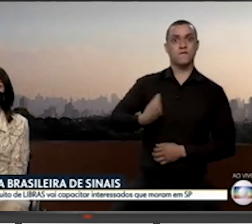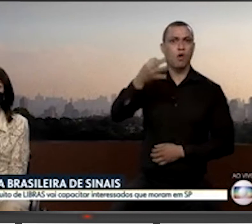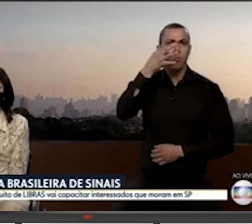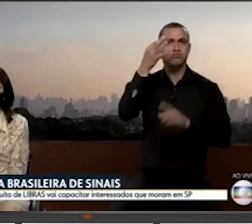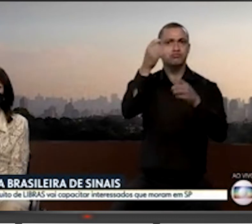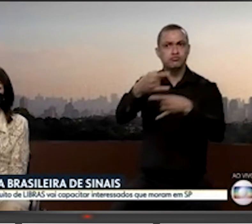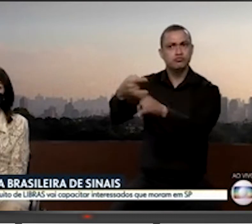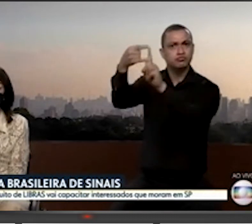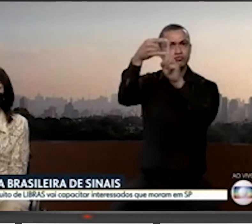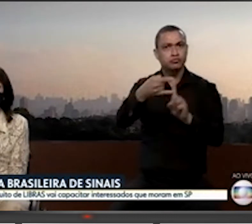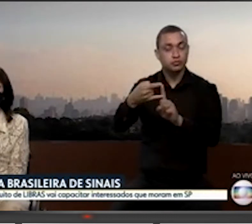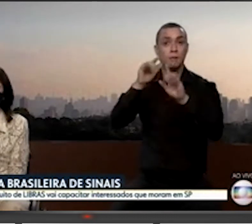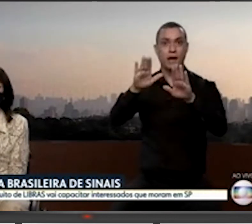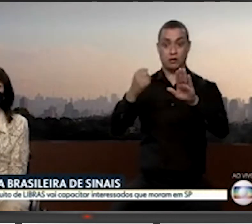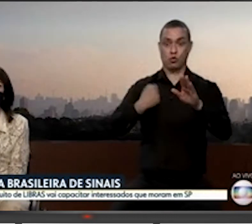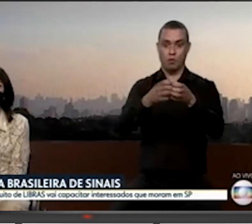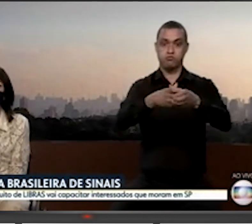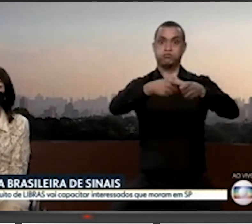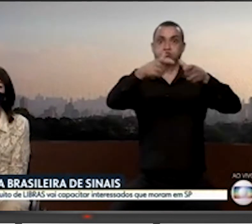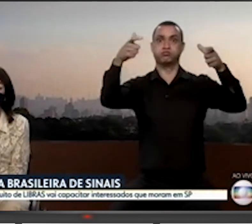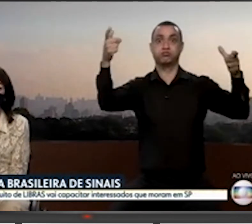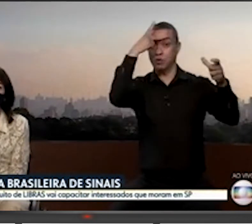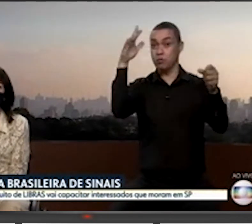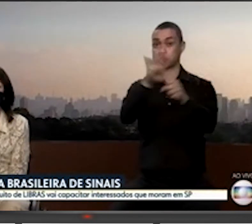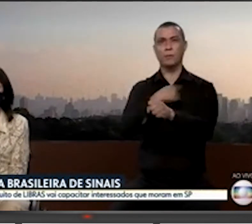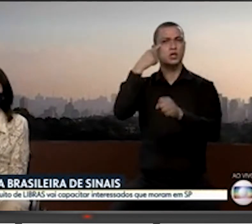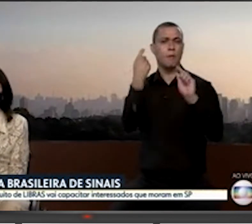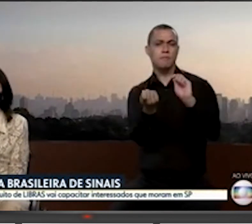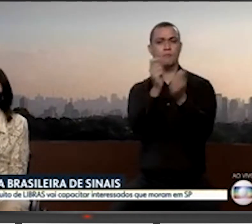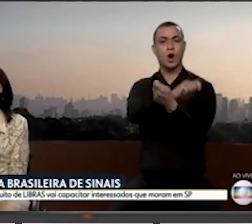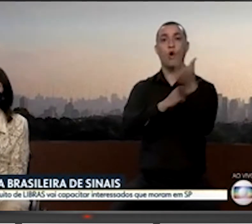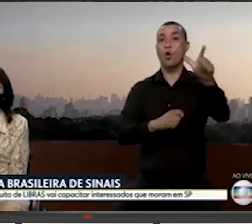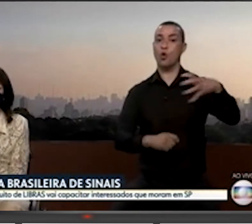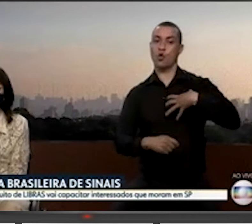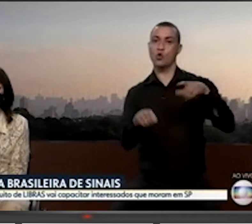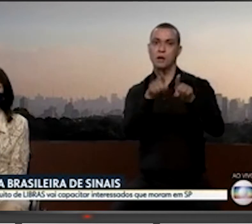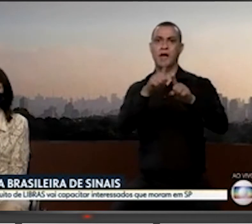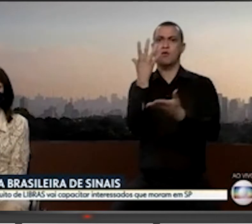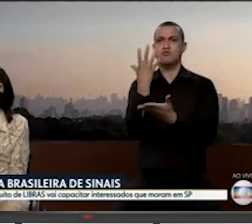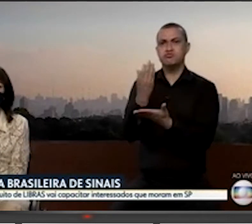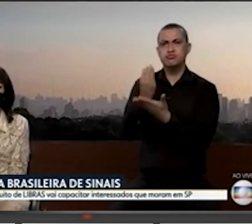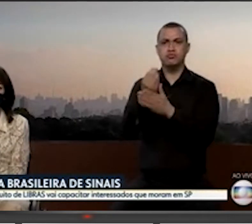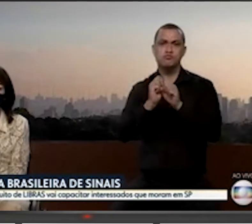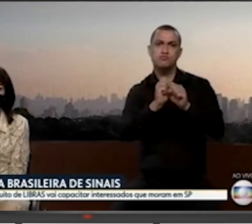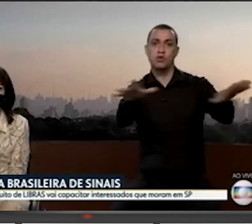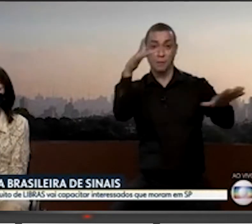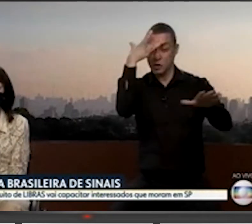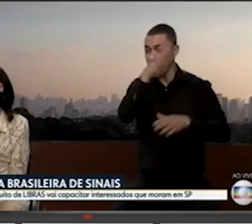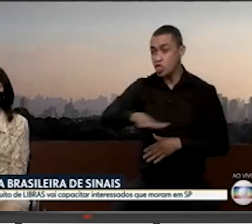aumentou bastante, nós estamos pensando um novo formato, talvez também com gravação para atender todo o público. Até porque o